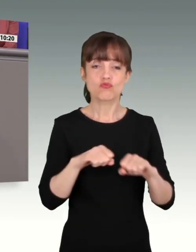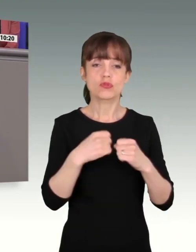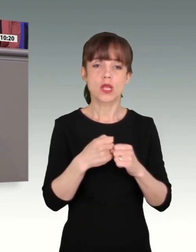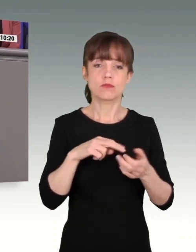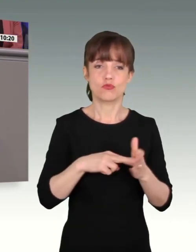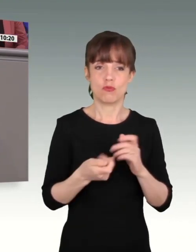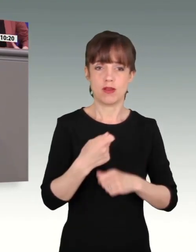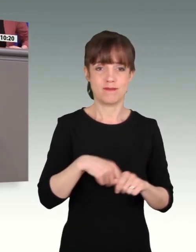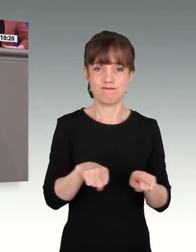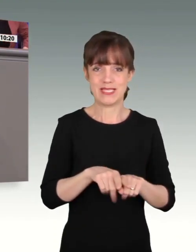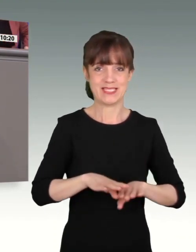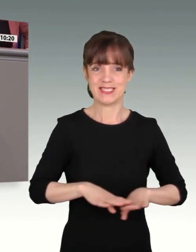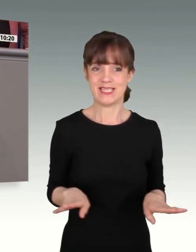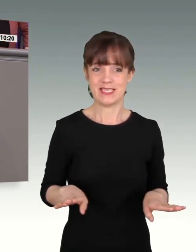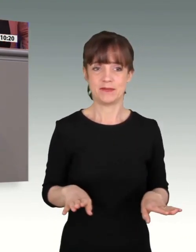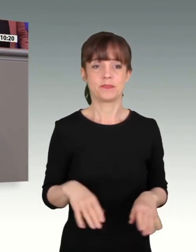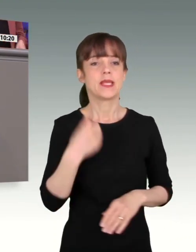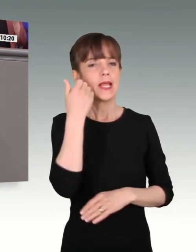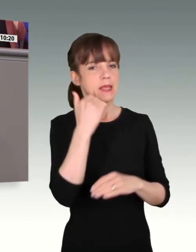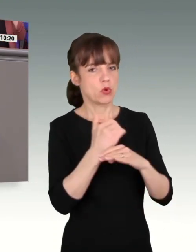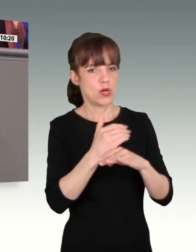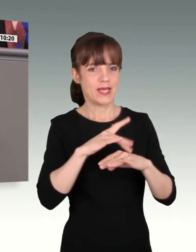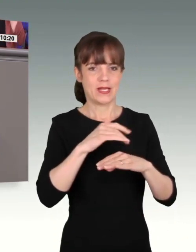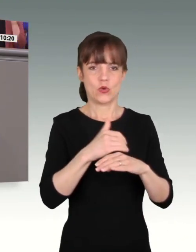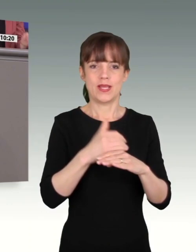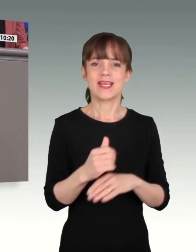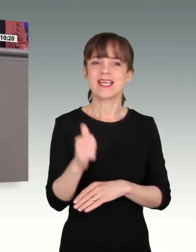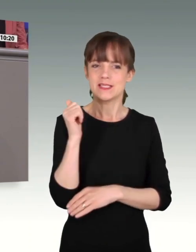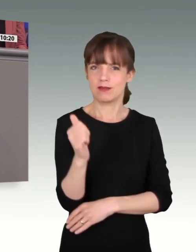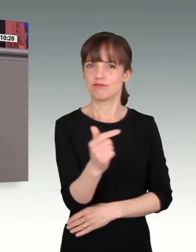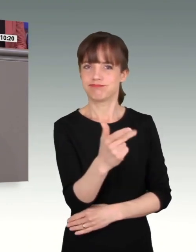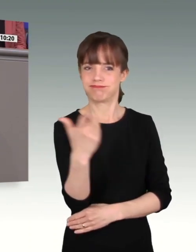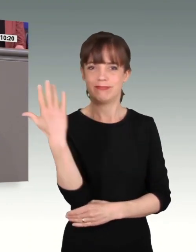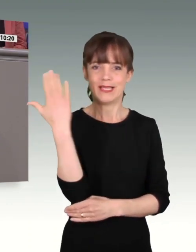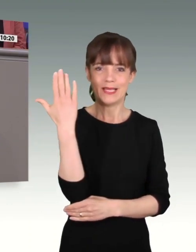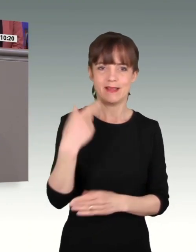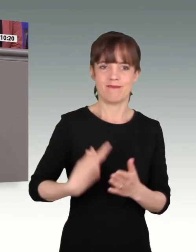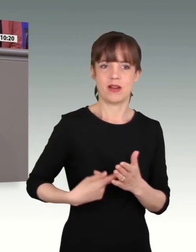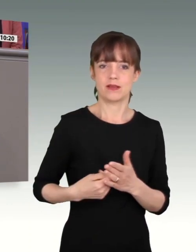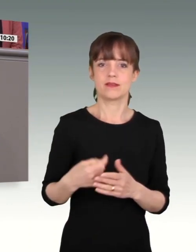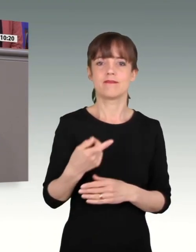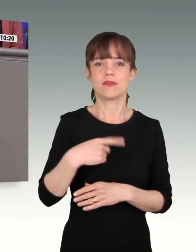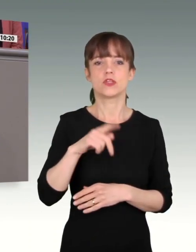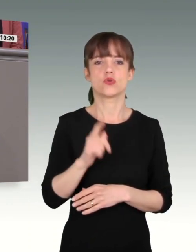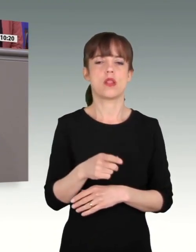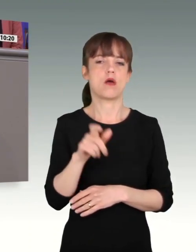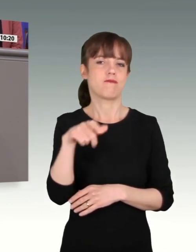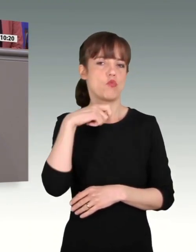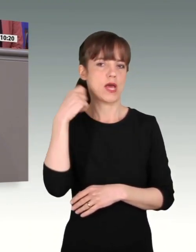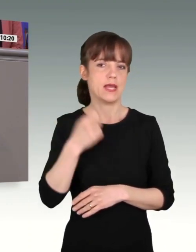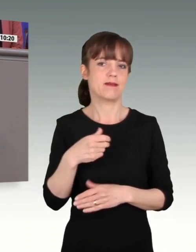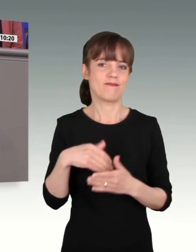Viele von uns, die geglaubt haben, man könnte ohne Waffen oder Abschreckung dauerhaften Frieden haben, sind in diesem Jahr in der Realität aufgewacht.